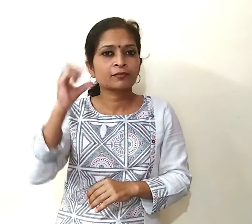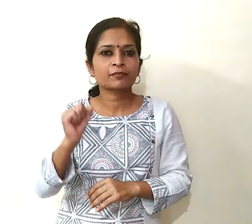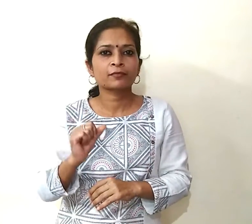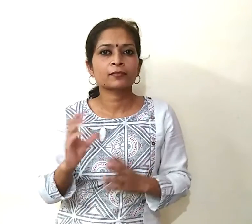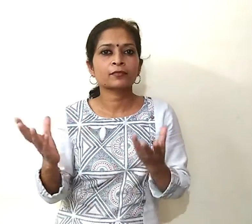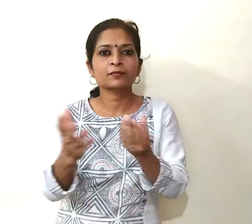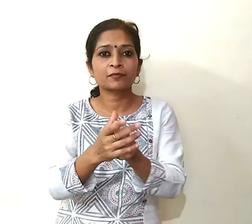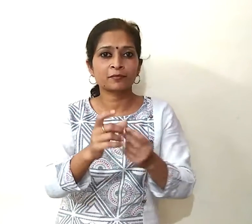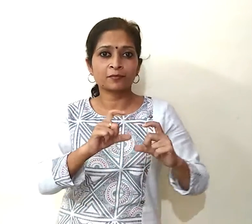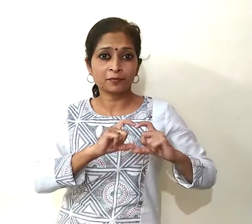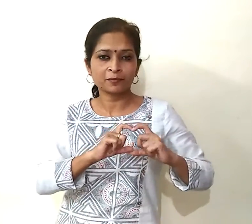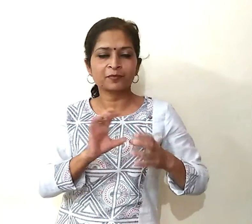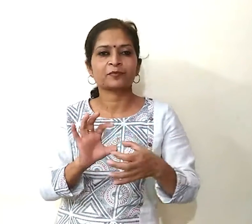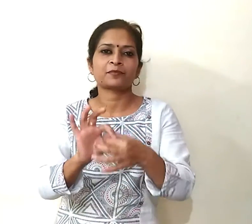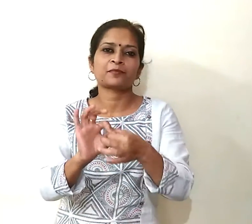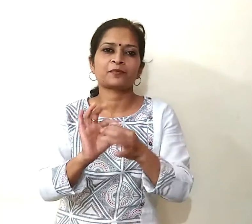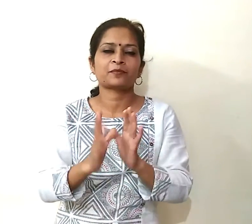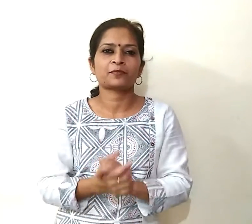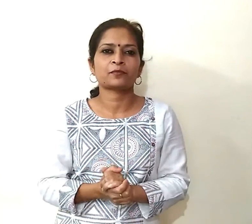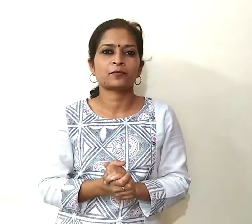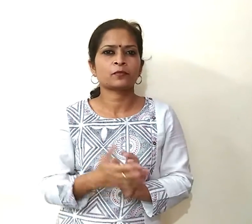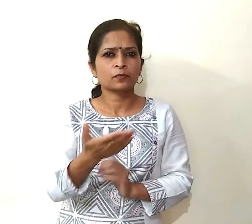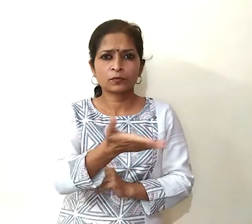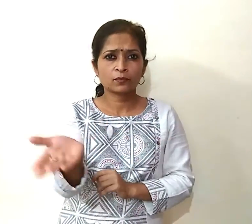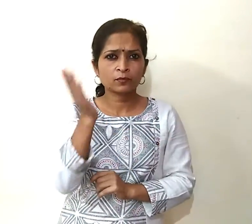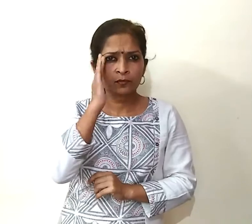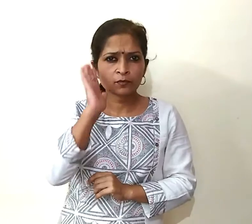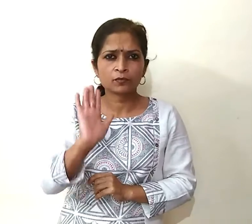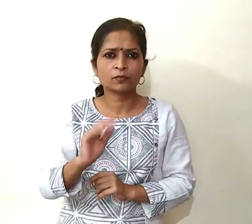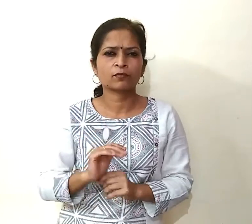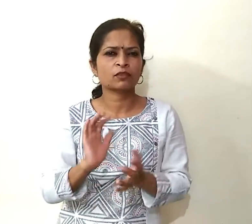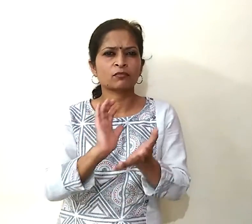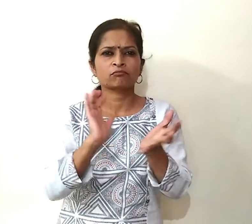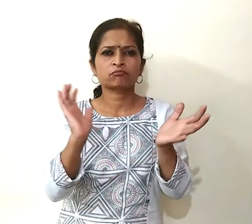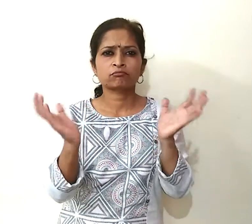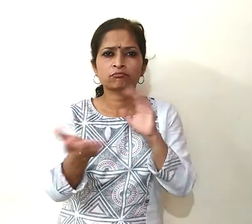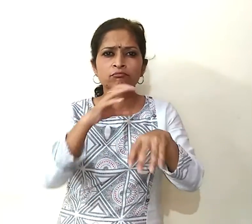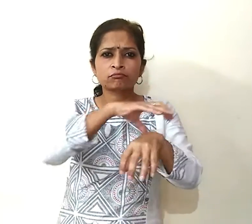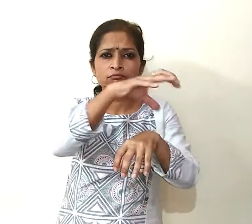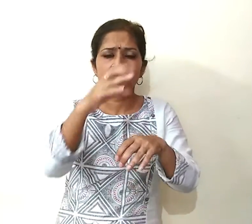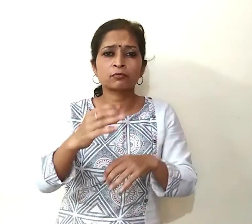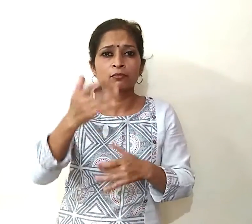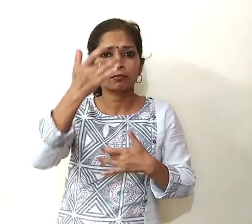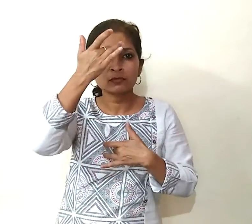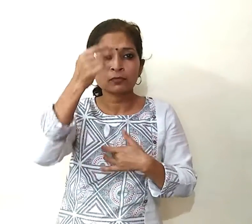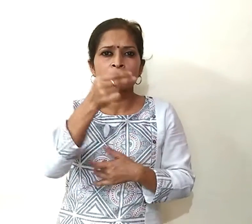दिलों की दूरियाम बिल्कुल नहीं है जैसा कि आप जानते हैं दोस्तों विश्व आज कोविड-19 जैसी